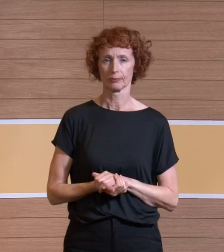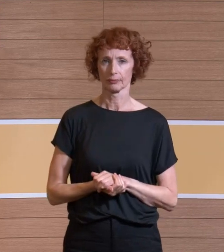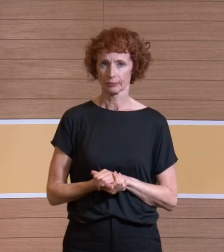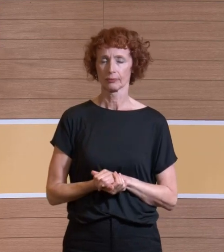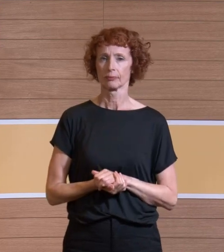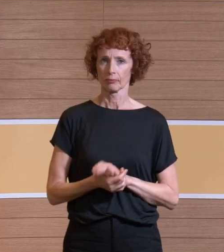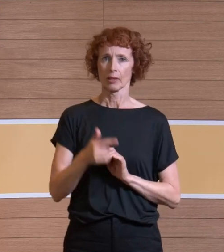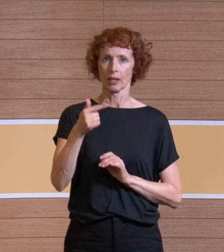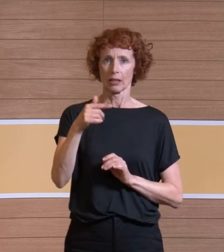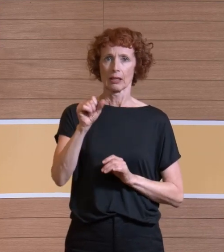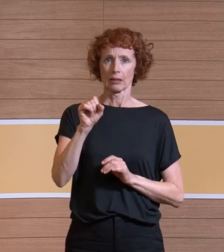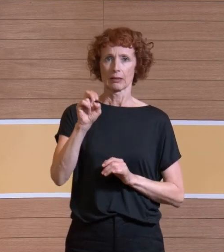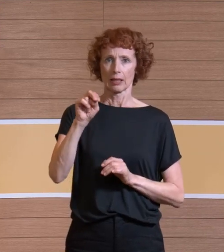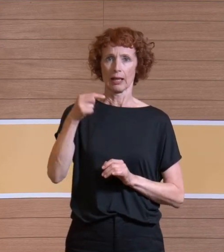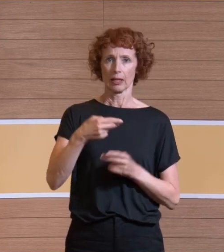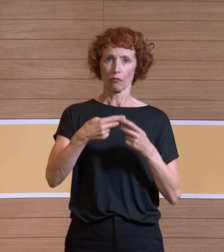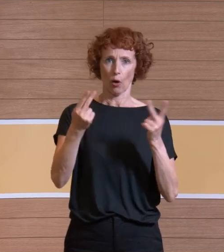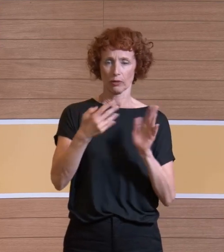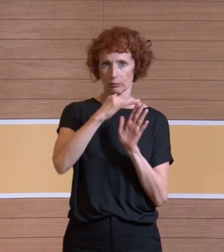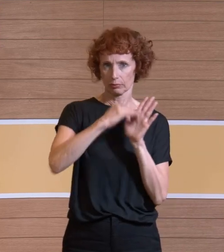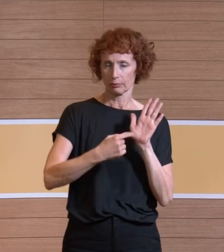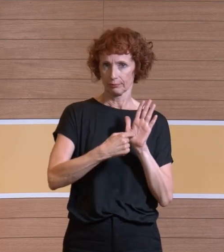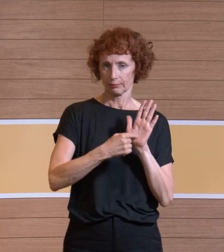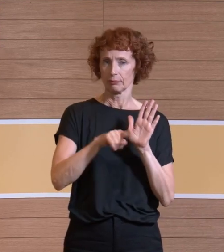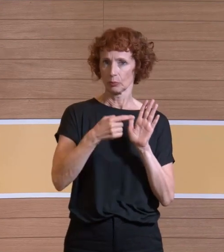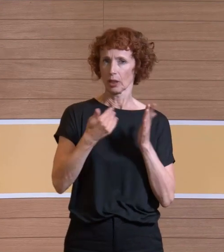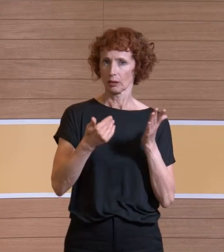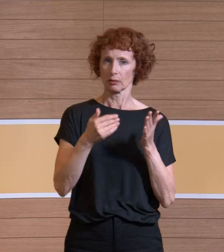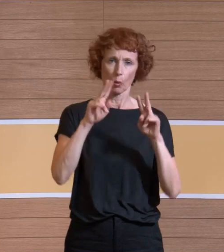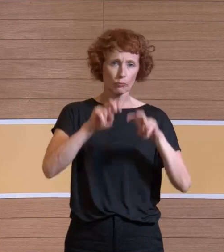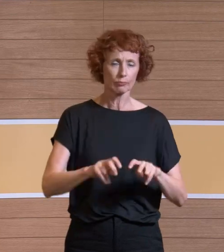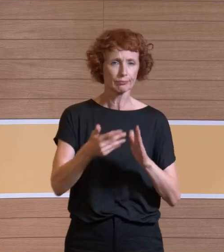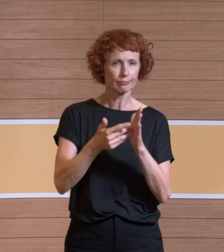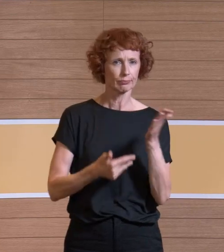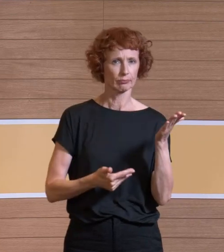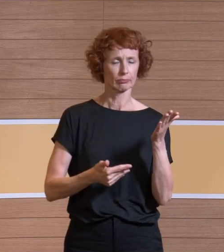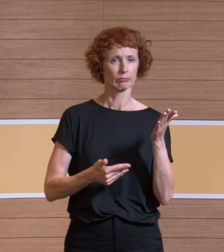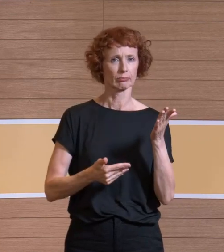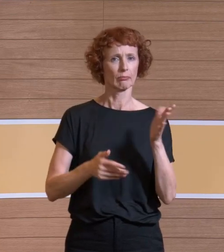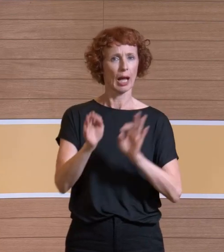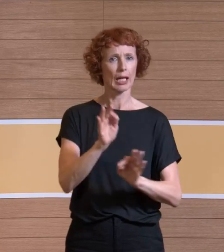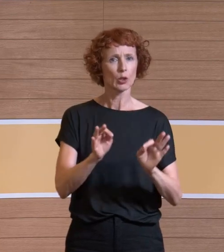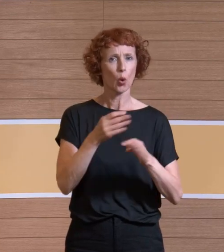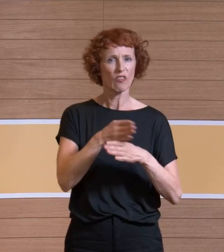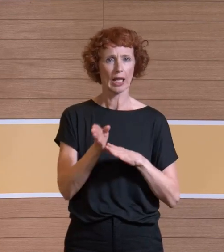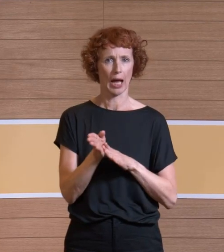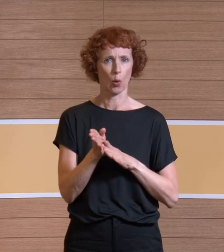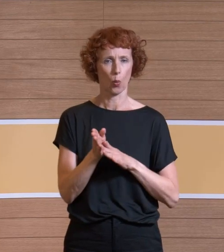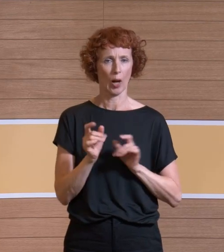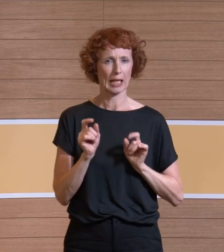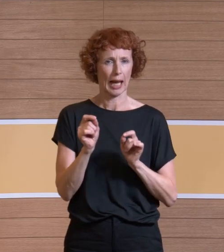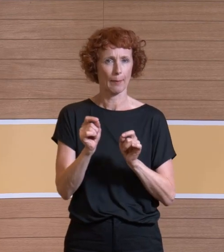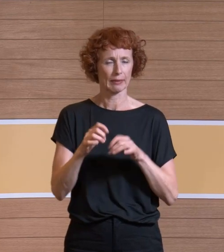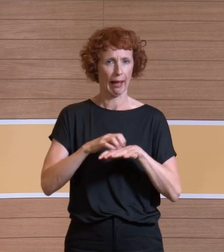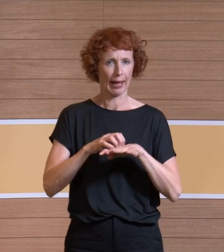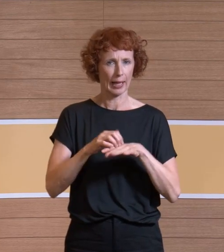Zeng hat sich angeschaut, wie ist denn die Risikoverteilung jetzt der krebserregenden Schadstoffe in diesem Rauch?